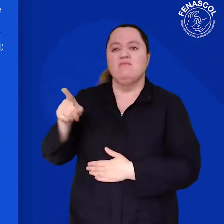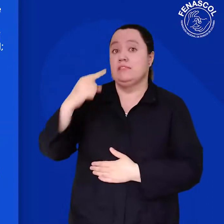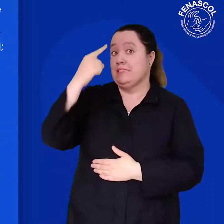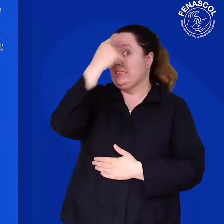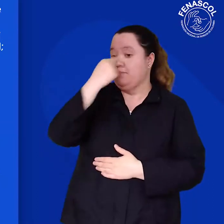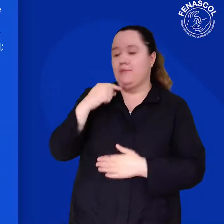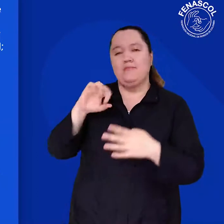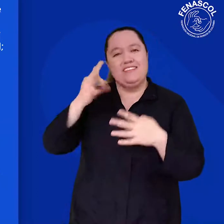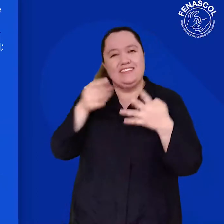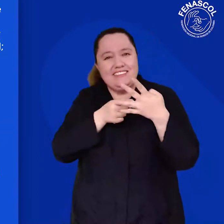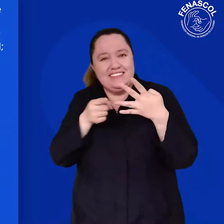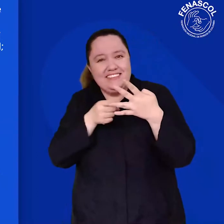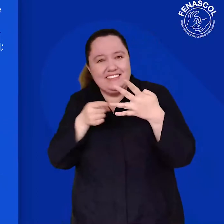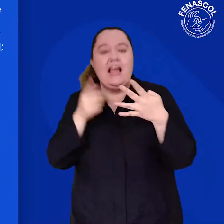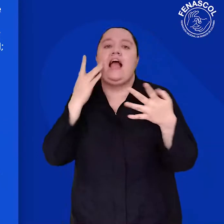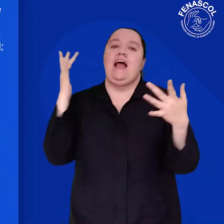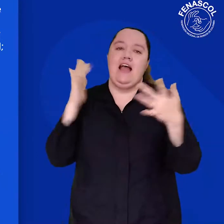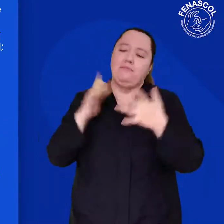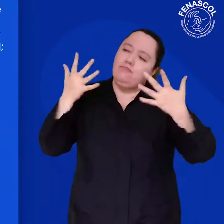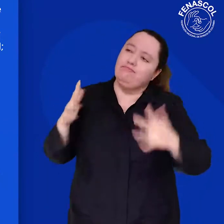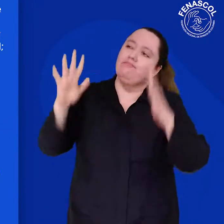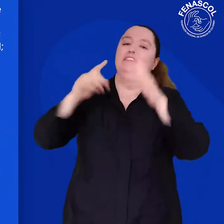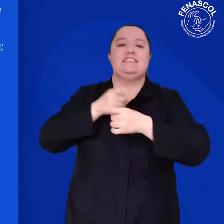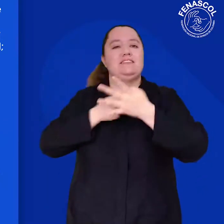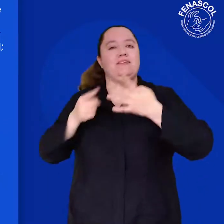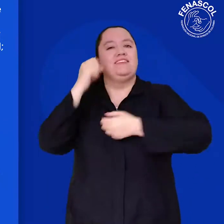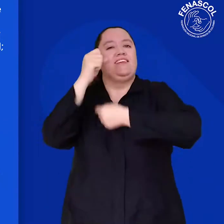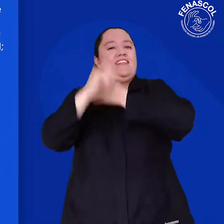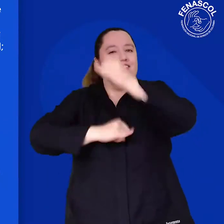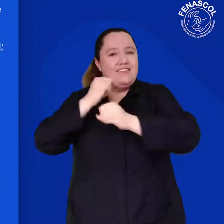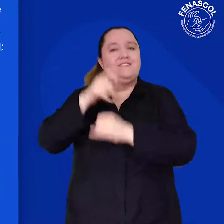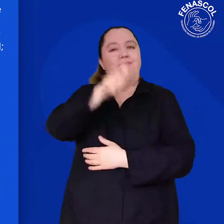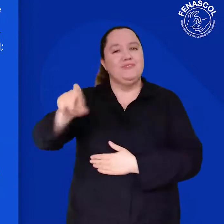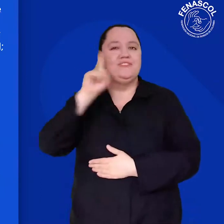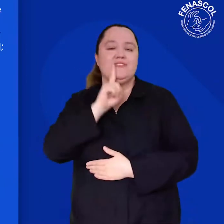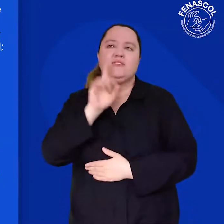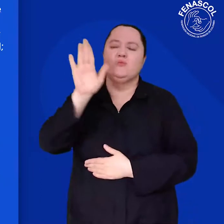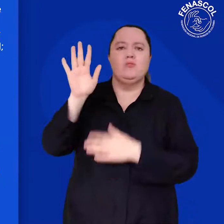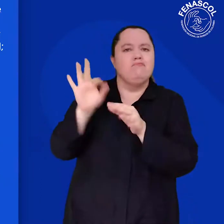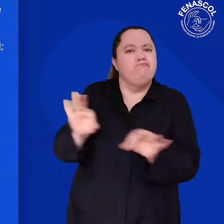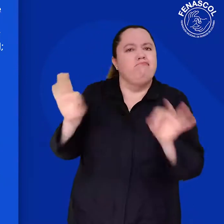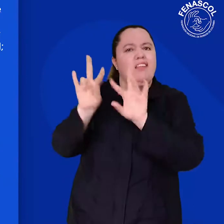la Semana Internacional de la Persona Sorda, bajo el eslogan Celebrando la Riqueza de las Comunidades Sordas.